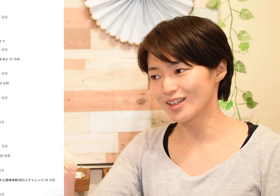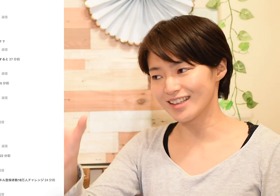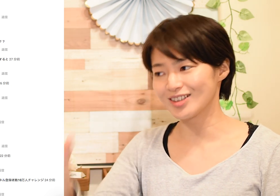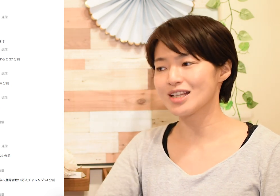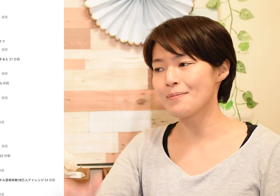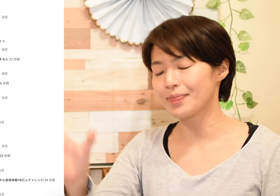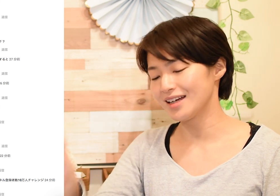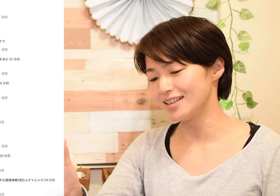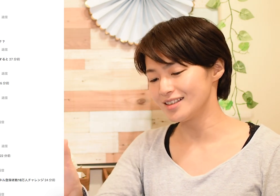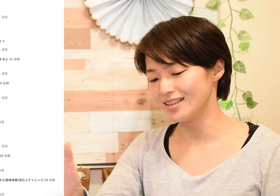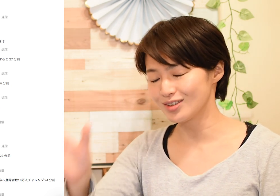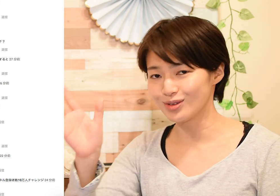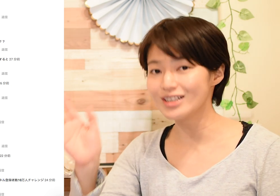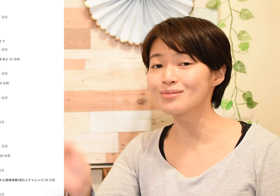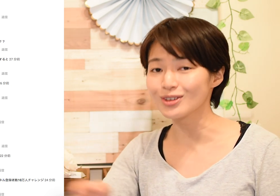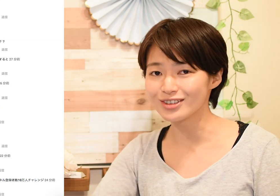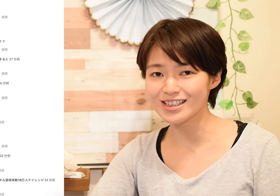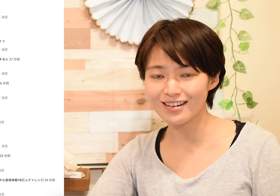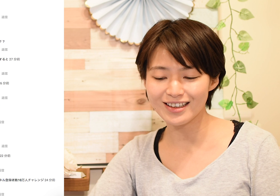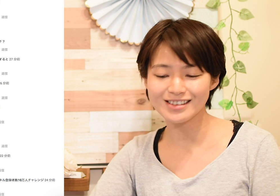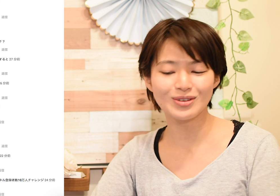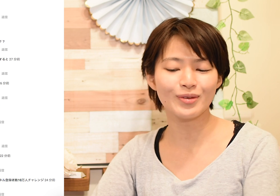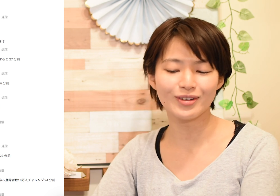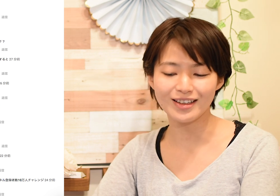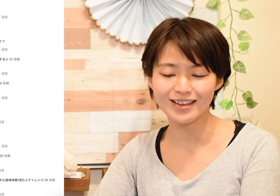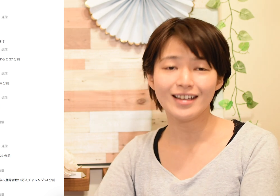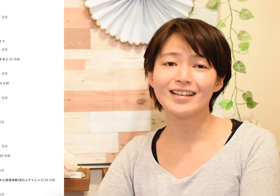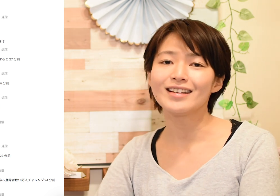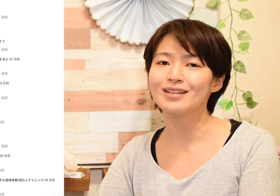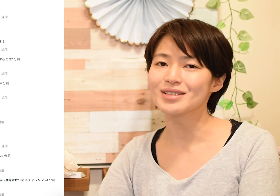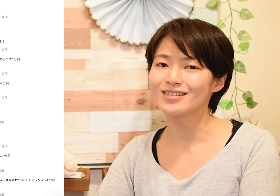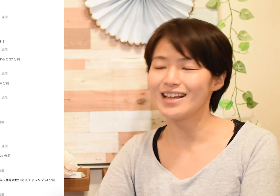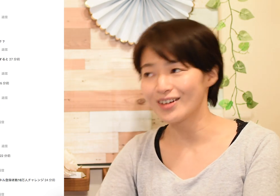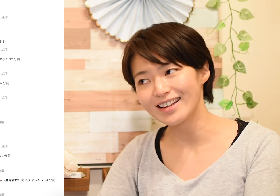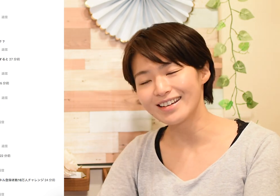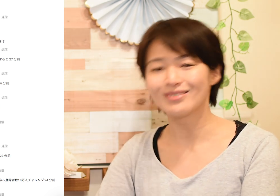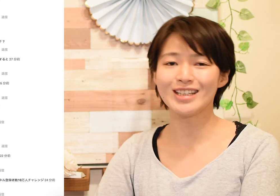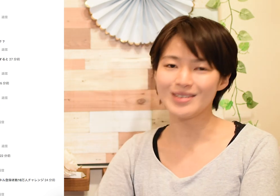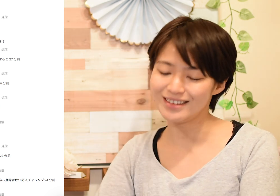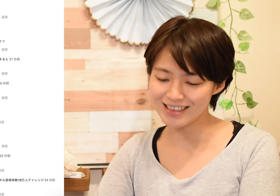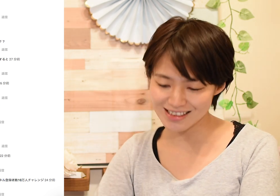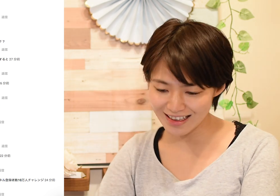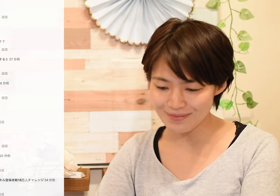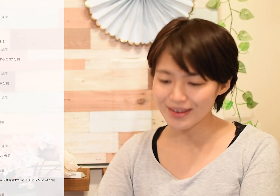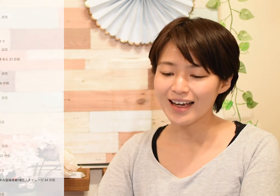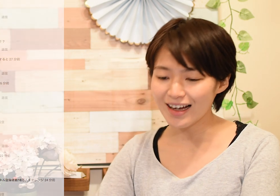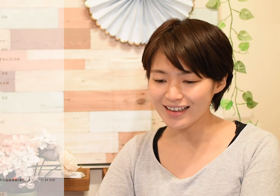ントがたくさんあってですねちょっといつもと違う感じのコメント欄になっていますのでよかったら見てみてくださいはい、